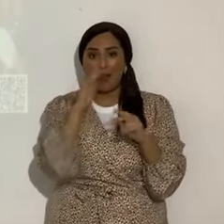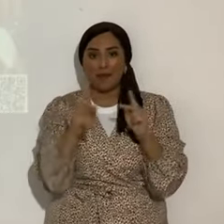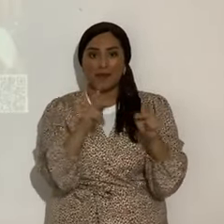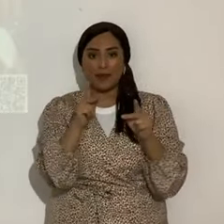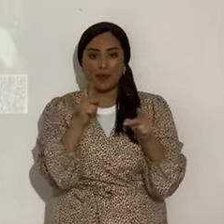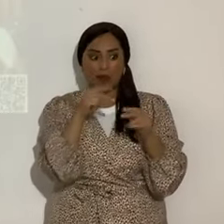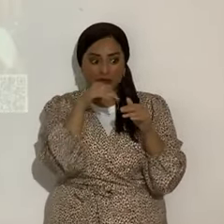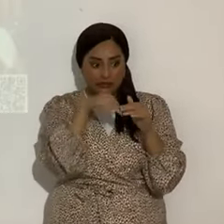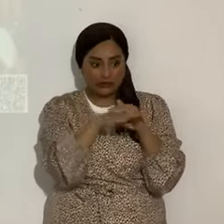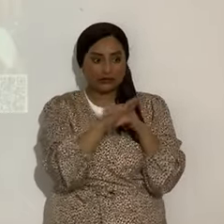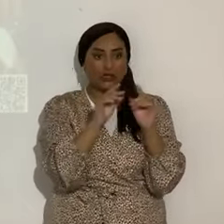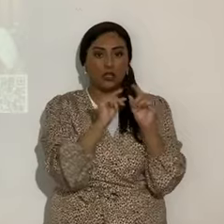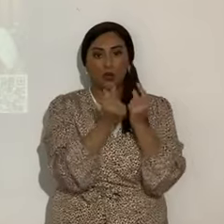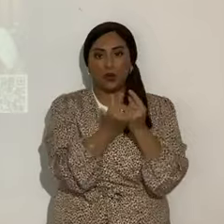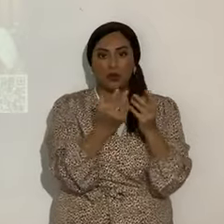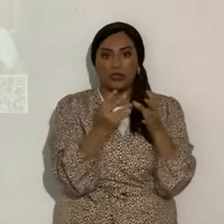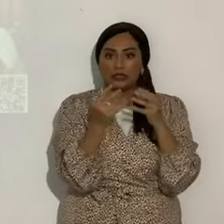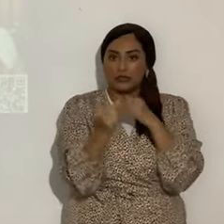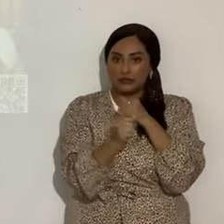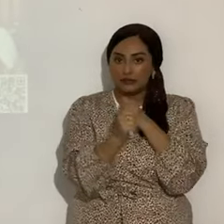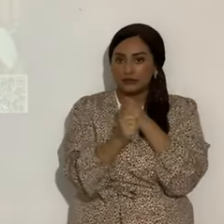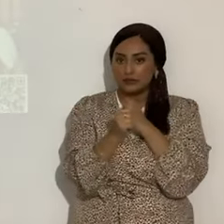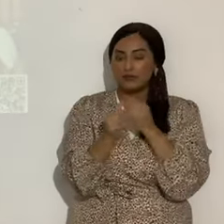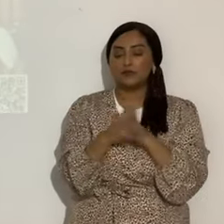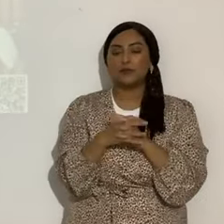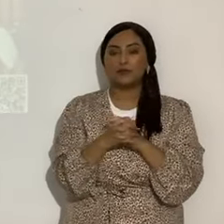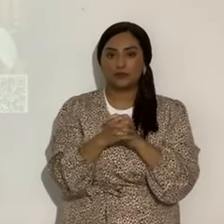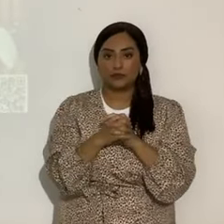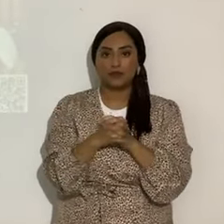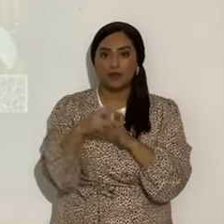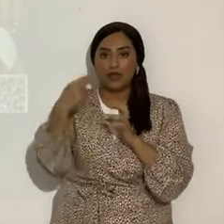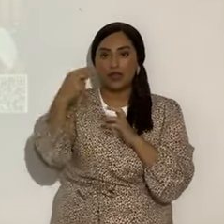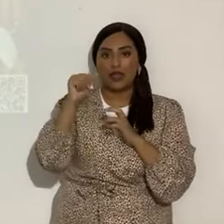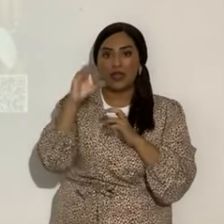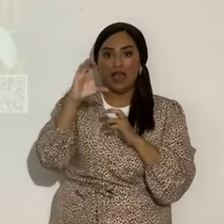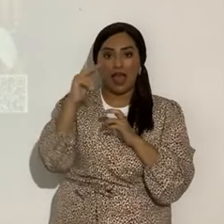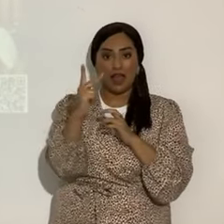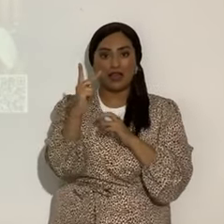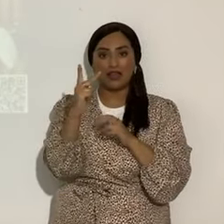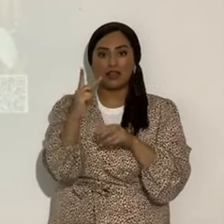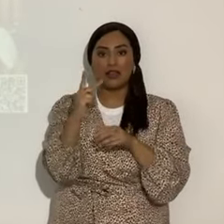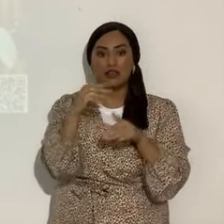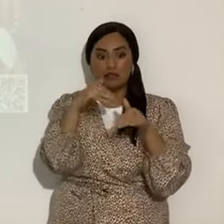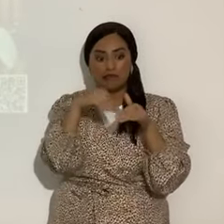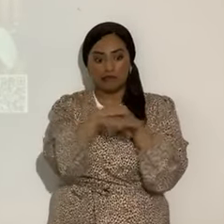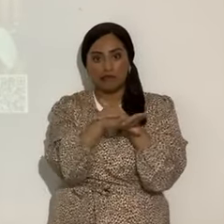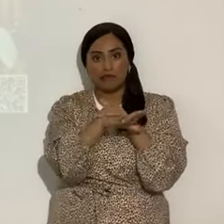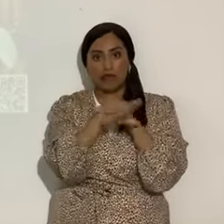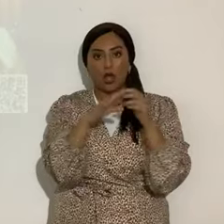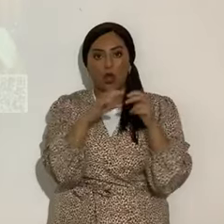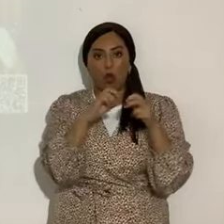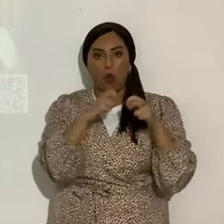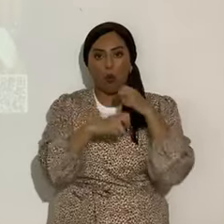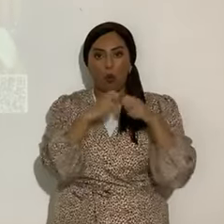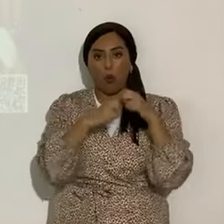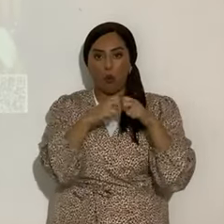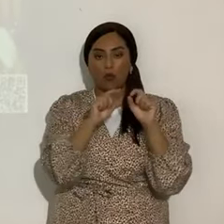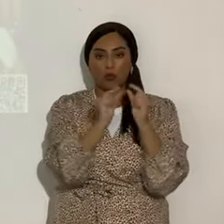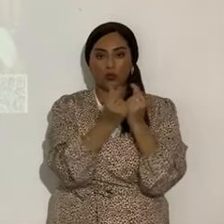y pues con peligros de que hackearan. Así lo hablo tal cual. Sí, y que pudieran hacer daño a los hermanos por medio de